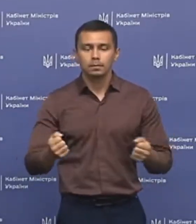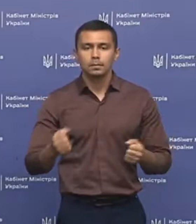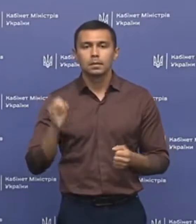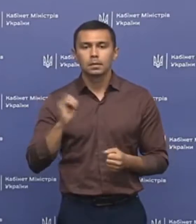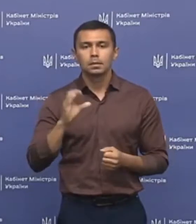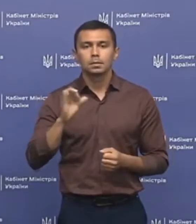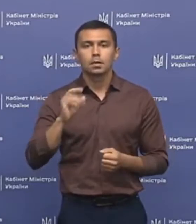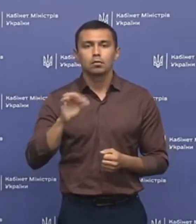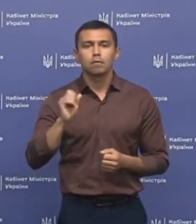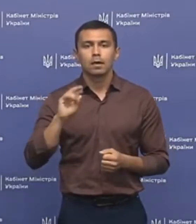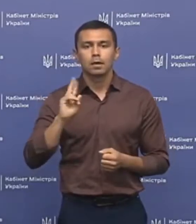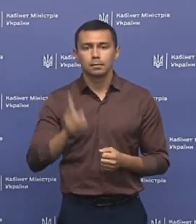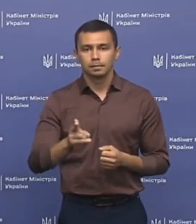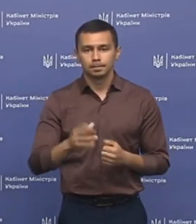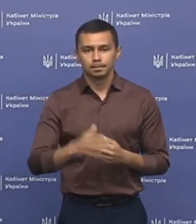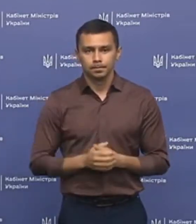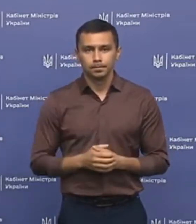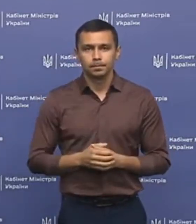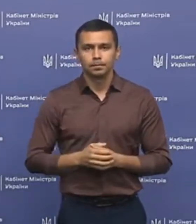Ірину Садальдя.